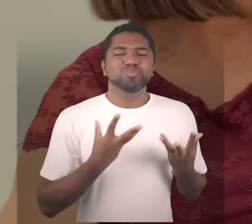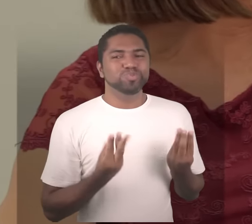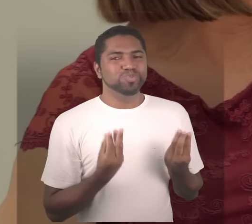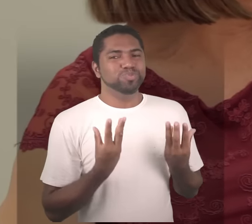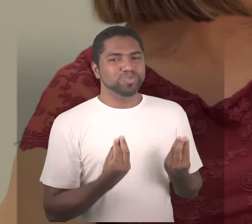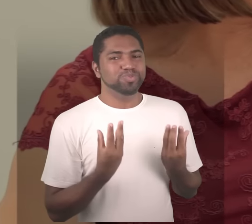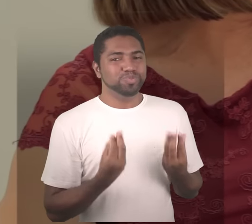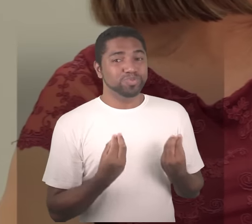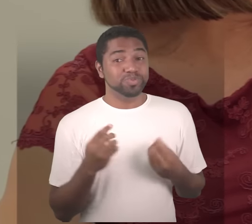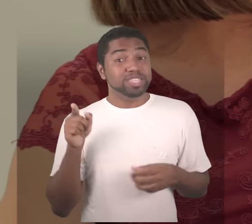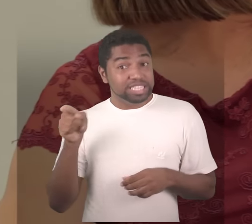ele é muito lindo